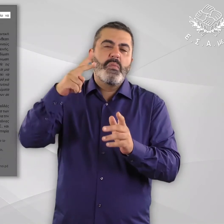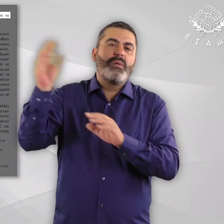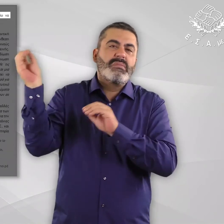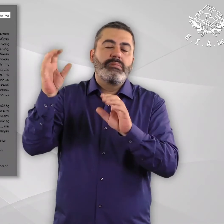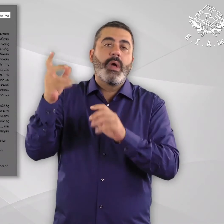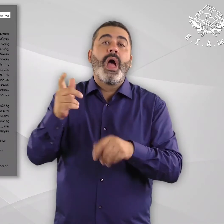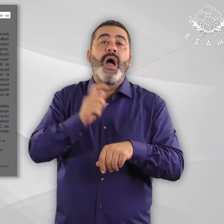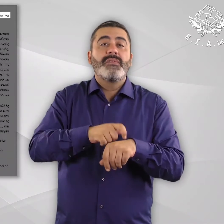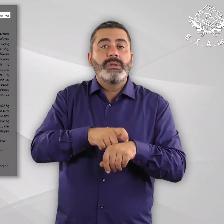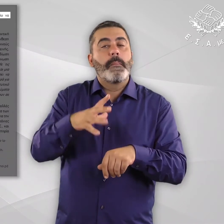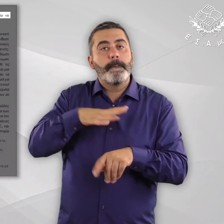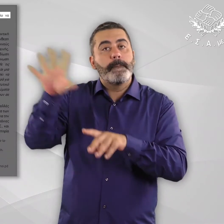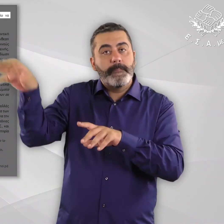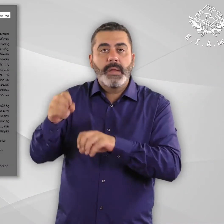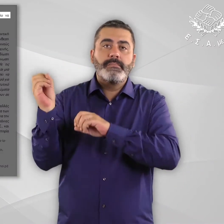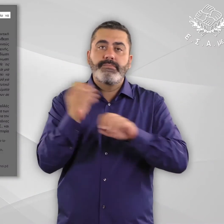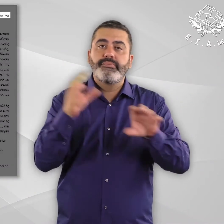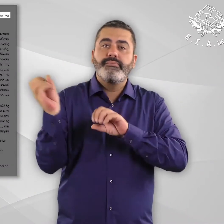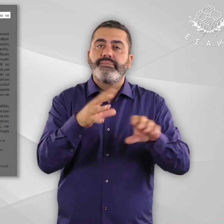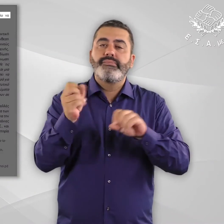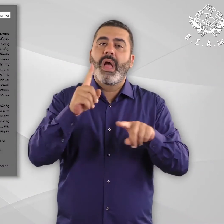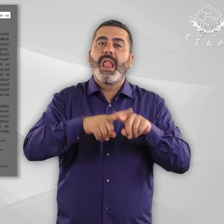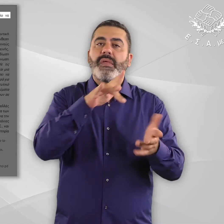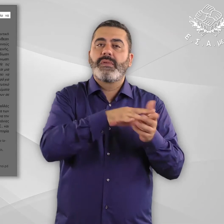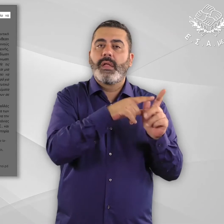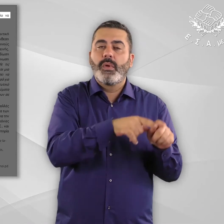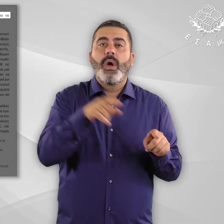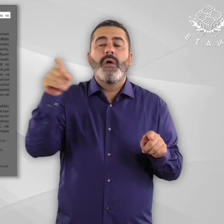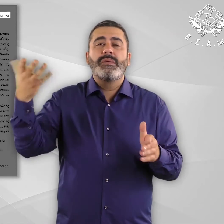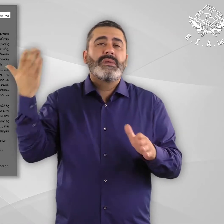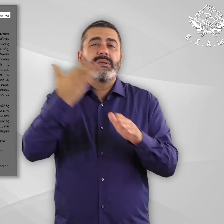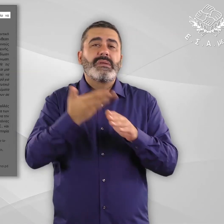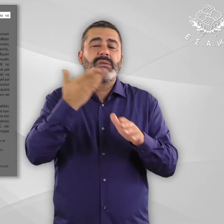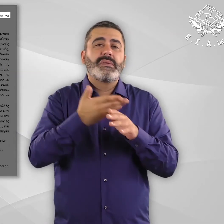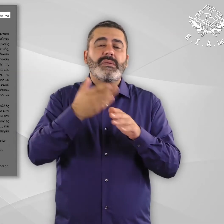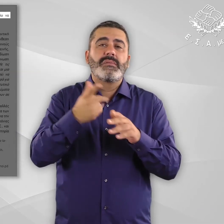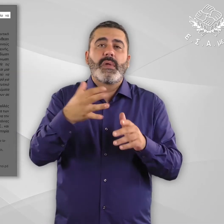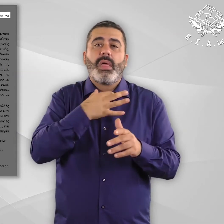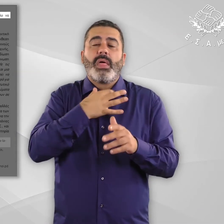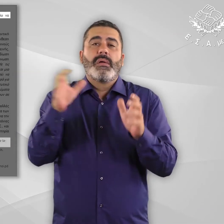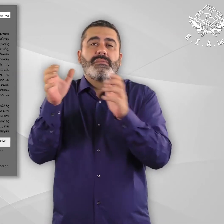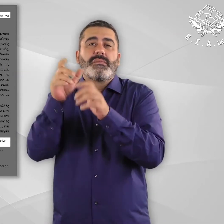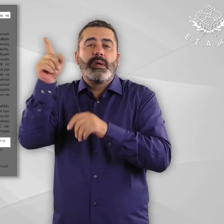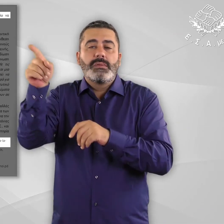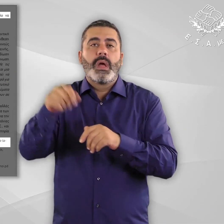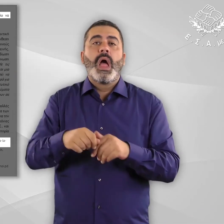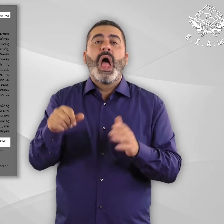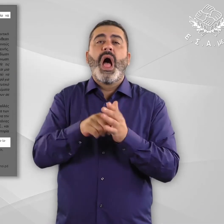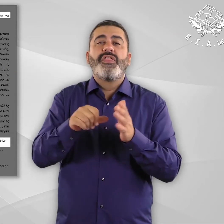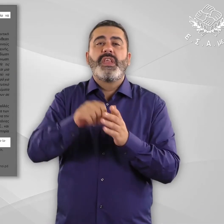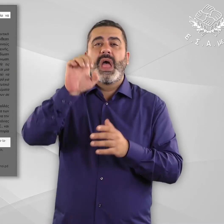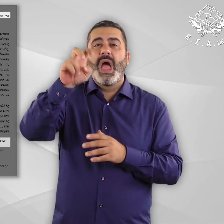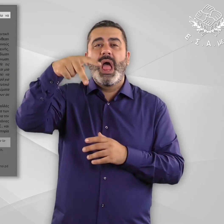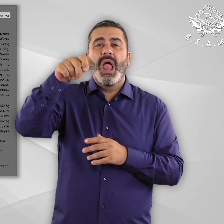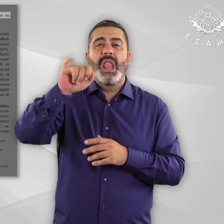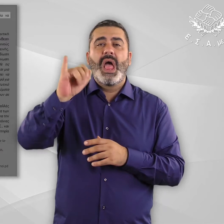στην ενδοχώρα, με αποτέλεσμα σχεδόν 2.000 ετούντες άσυλων να αναγκάσονται να μένουν στον κοντίνο ελαιό να βλέπε υπό σημείωση